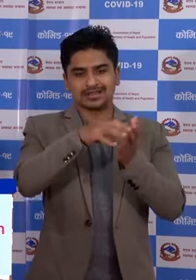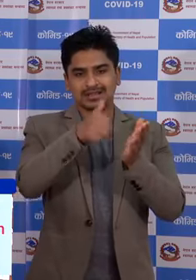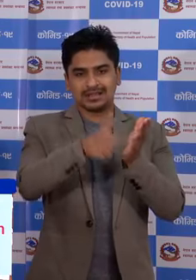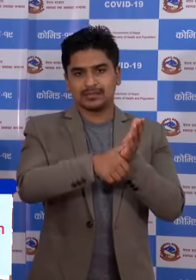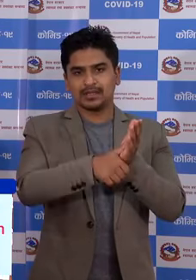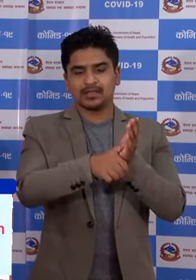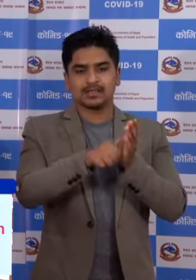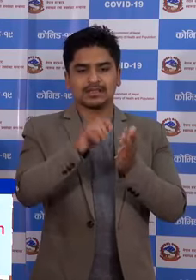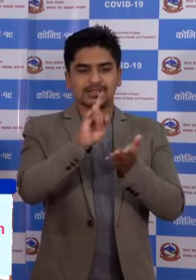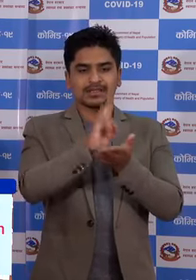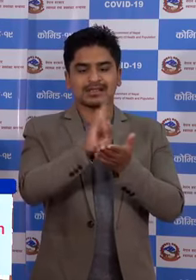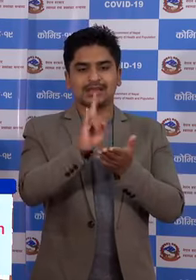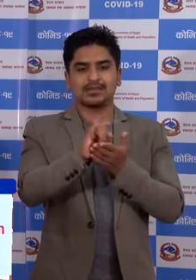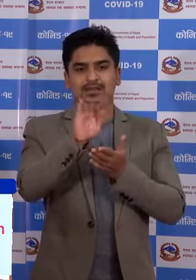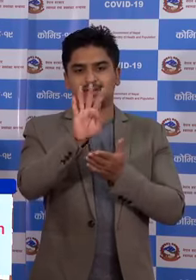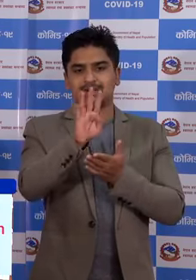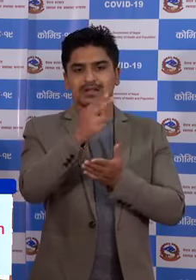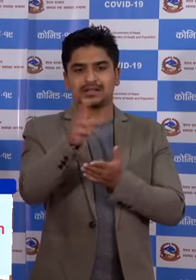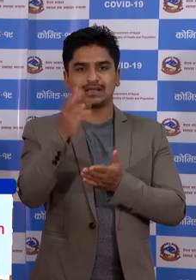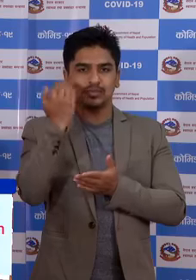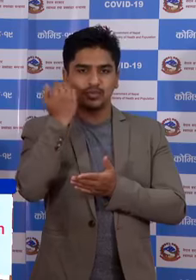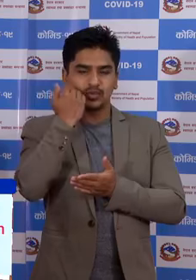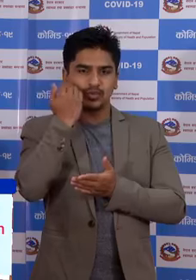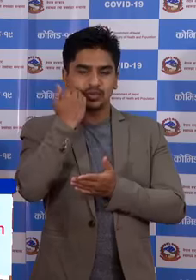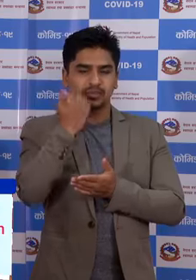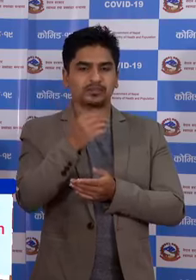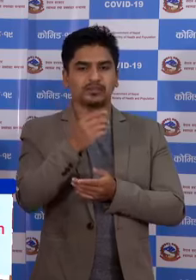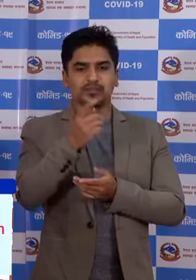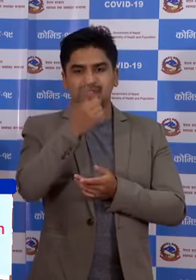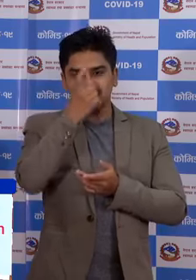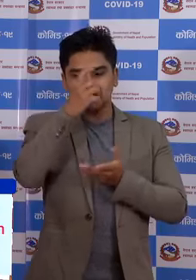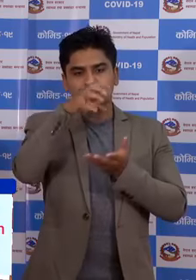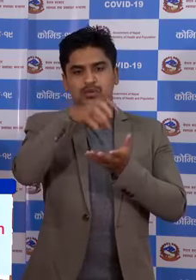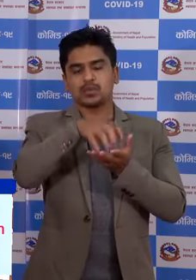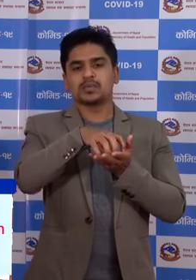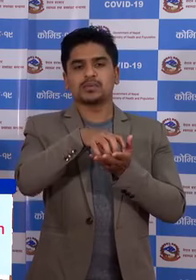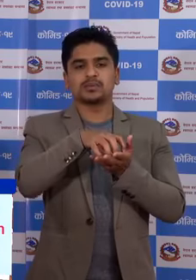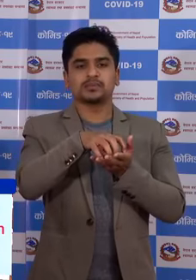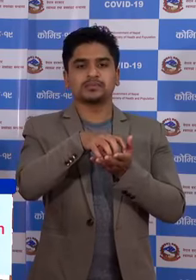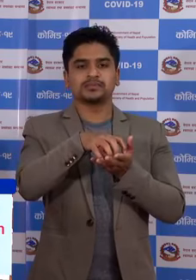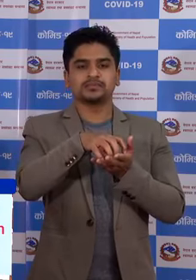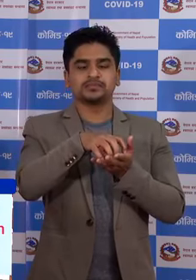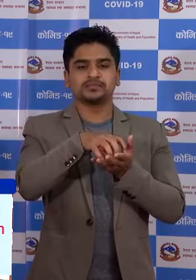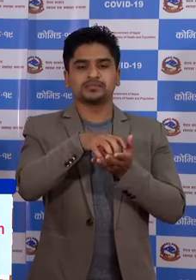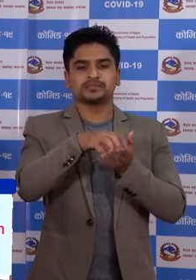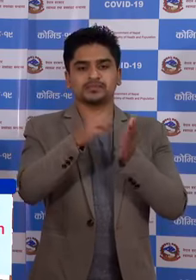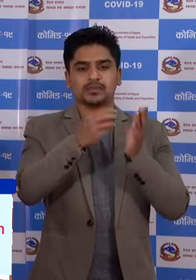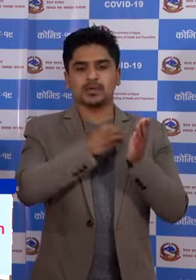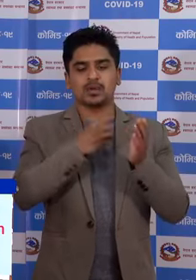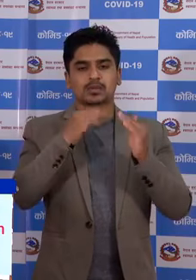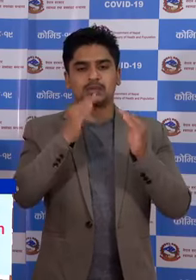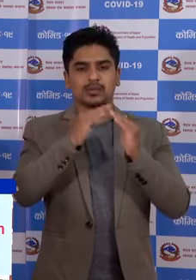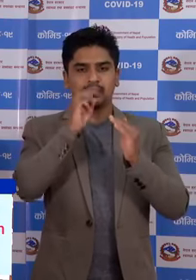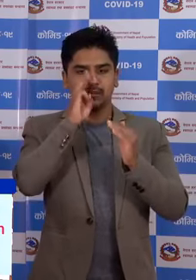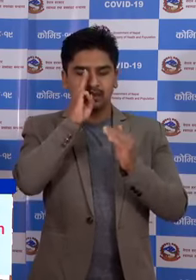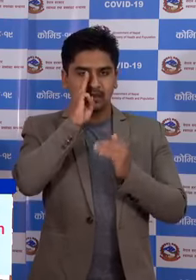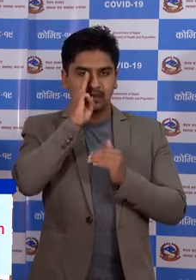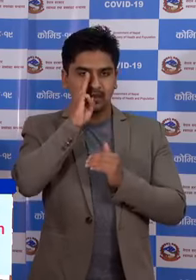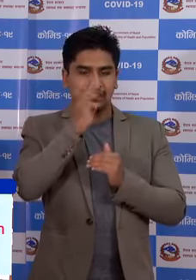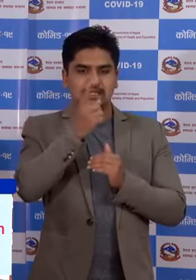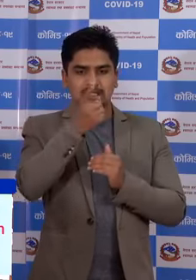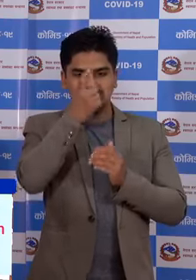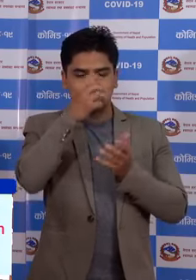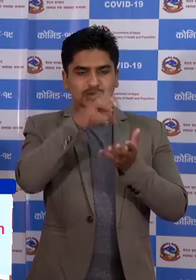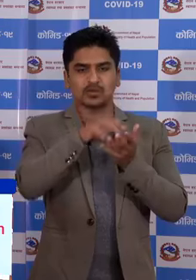को चार जना पुरू सुनूंचा भरतपूर अस्पताल पर्योक्साला में चिताउन